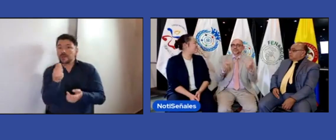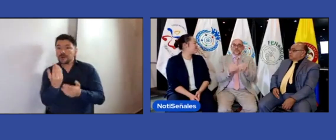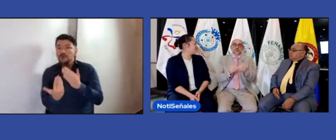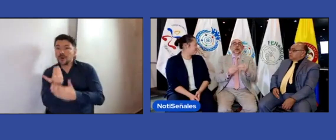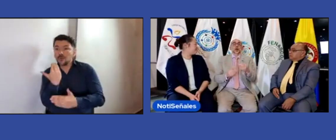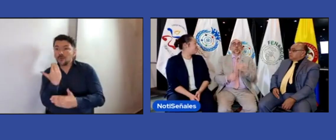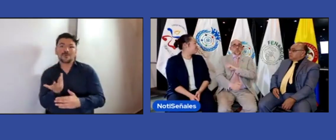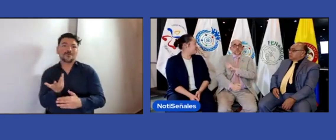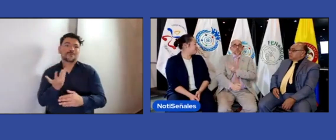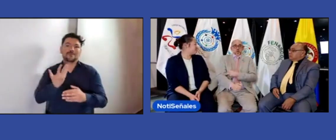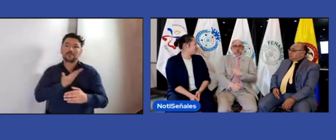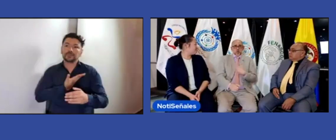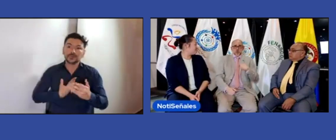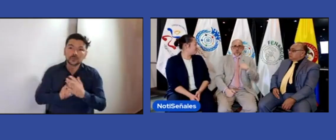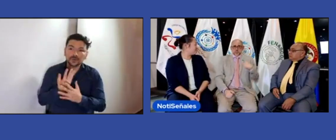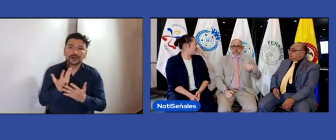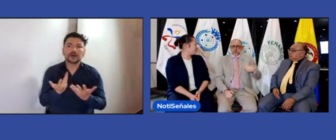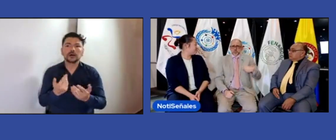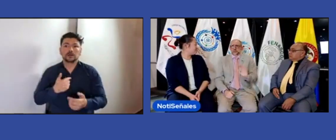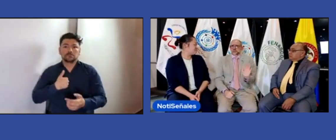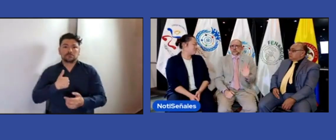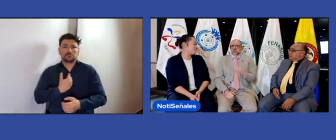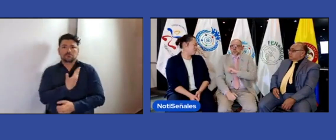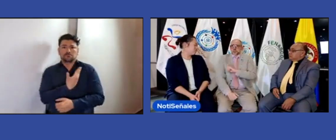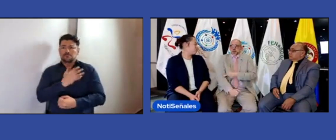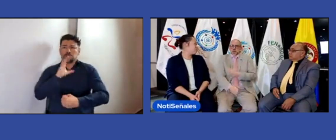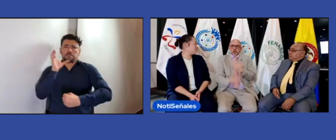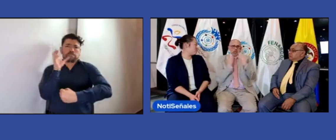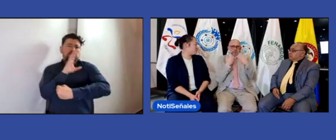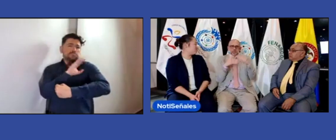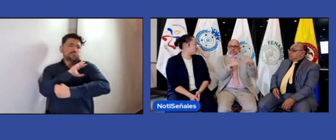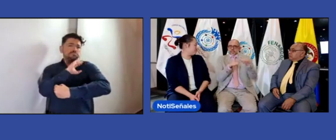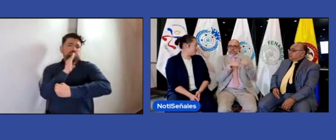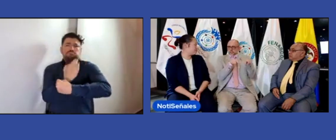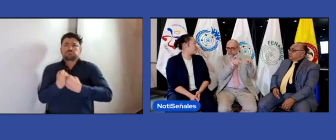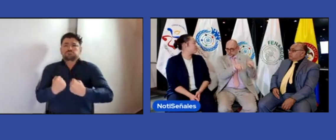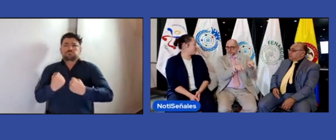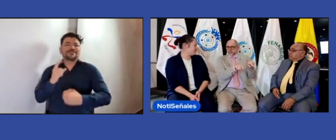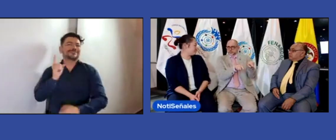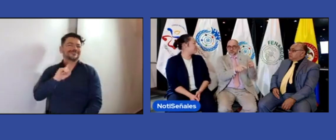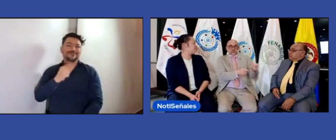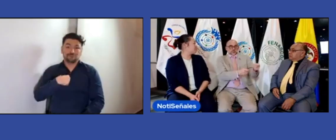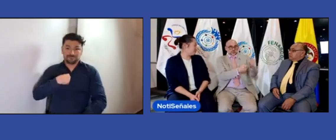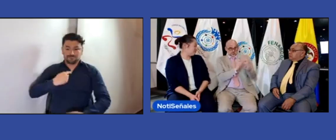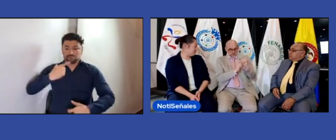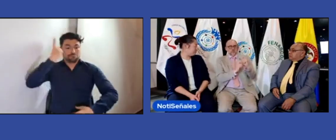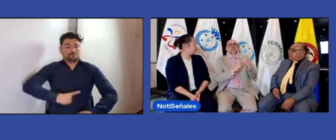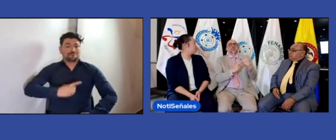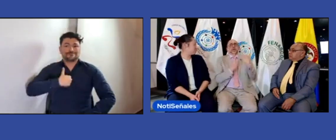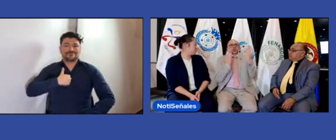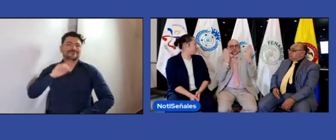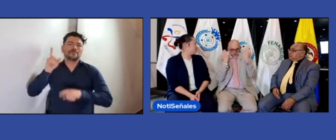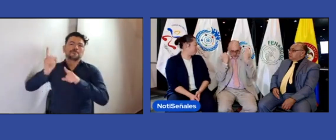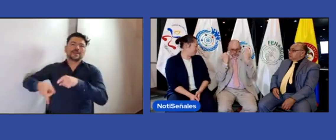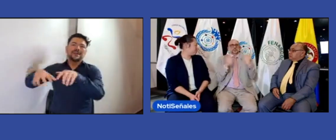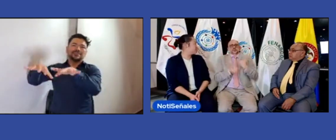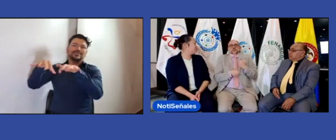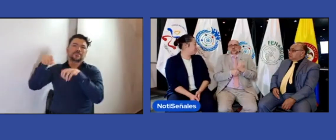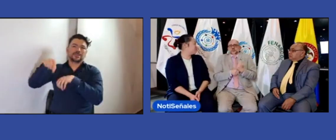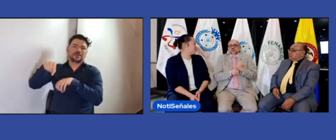miembros. Y que de esa manera pues sigamos trabajando, ¿no? No es que la junta tenga el poder, sino que